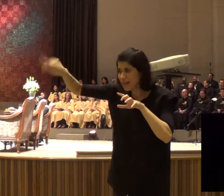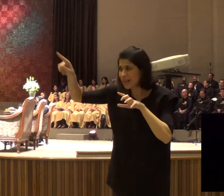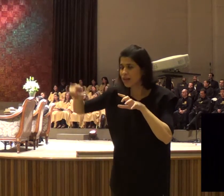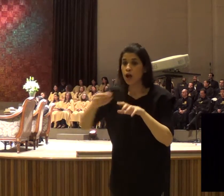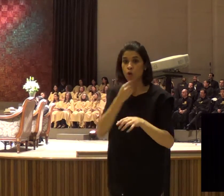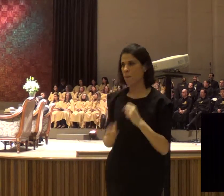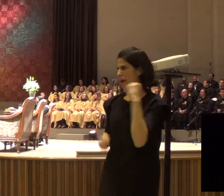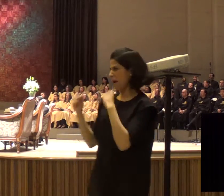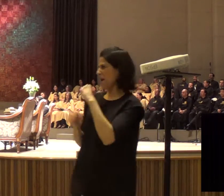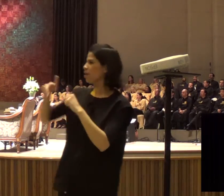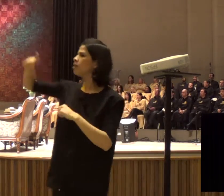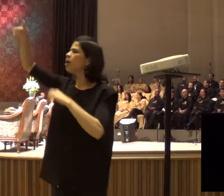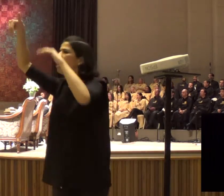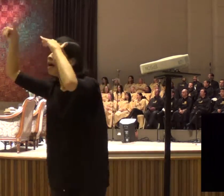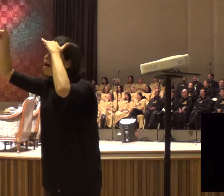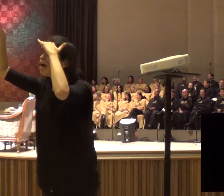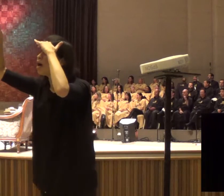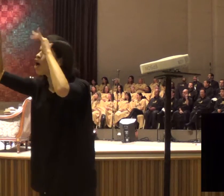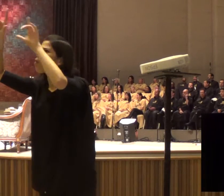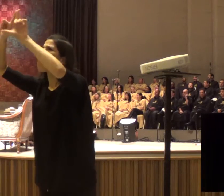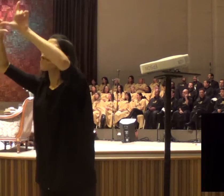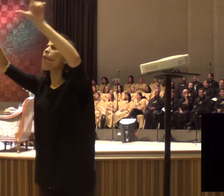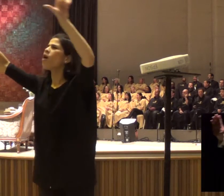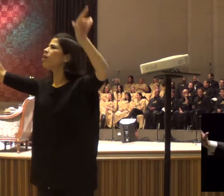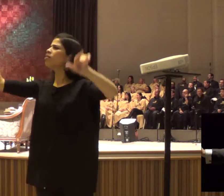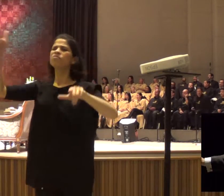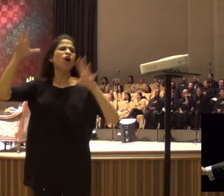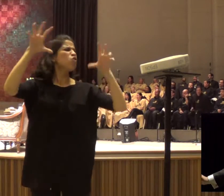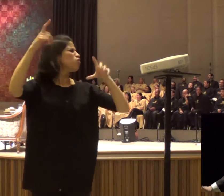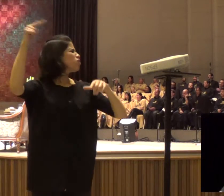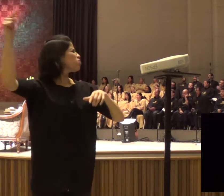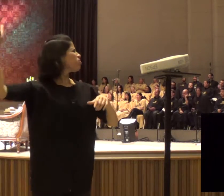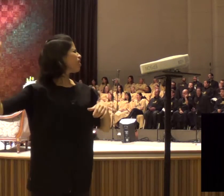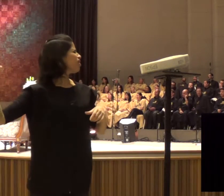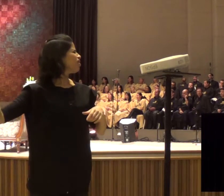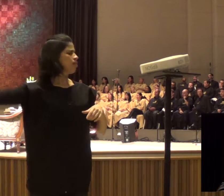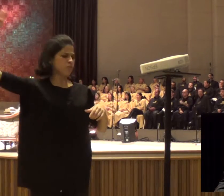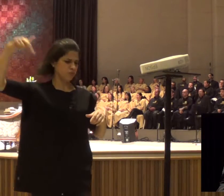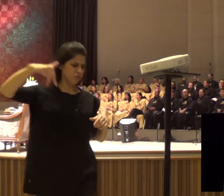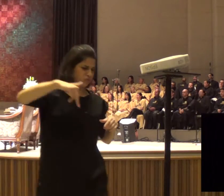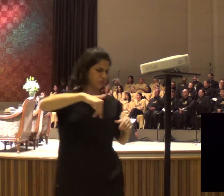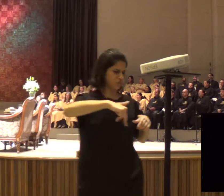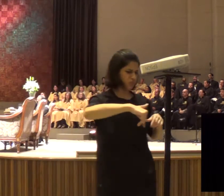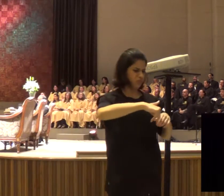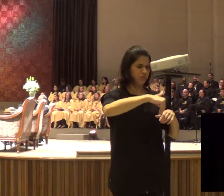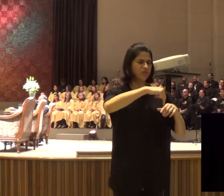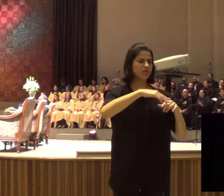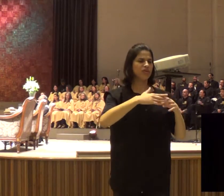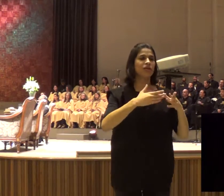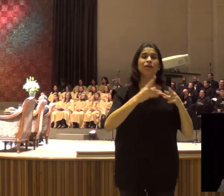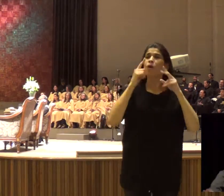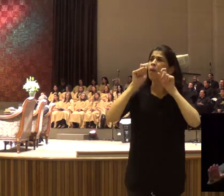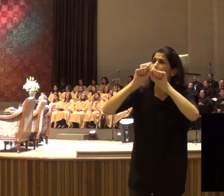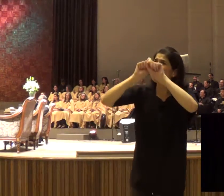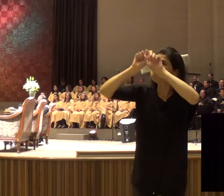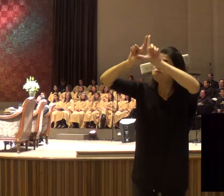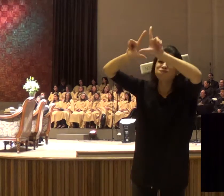nem nada, está limpo, céu azul, de brigadeiro, não, ele não ia falar brigadeiro, porque não tinha brigadeiro naquele tempo, então,